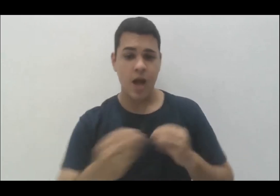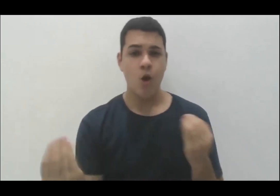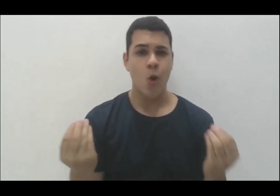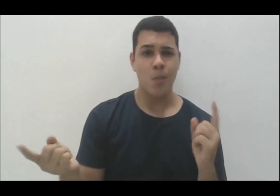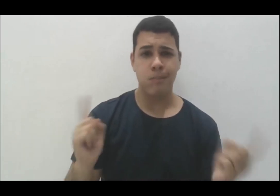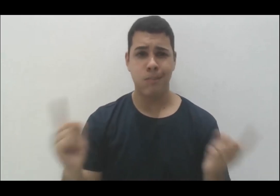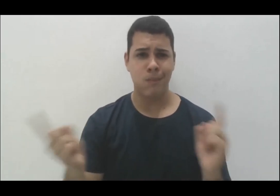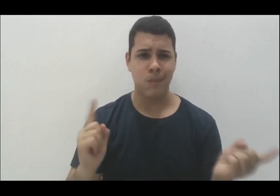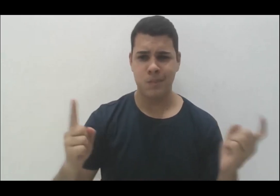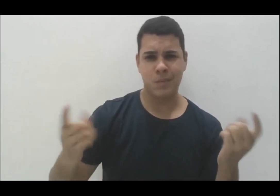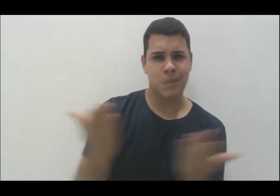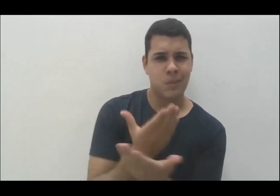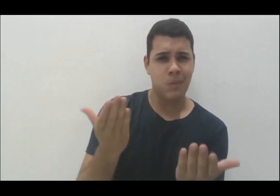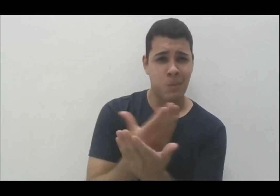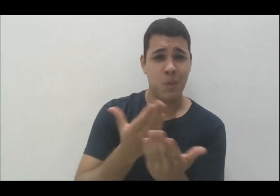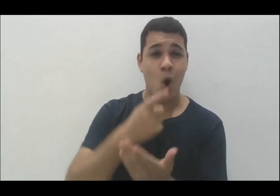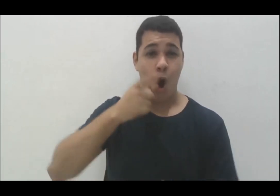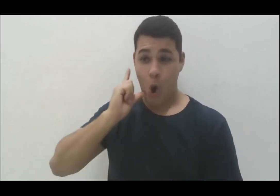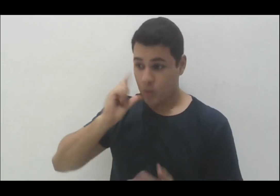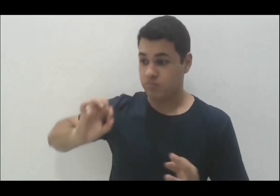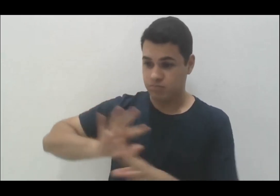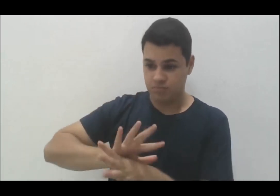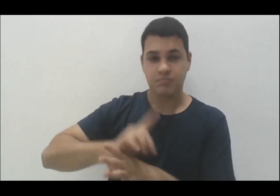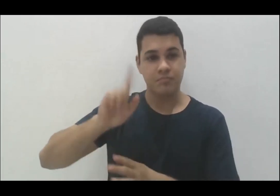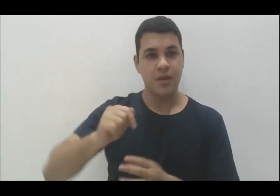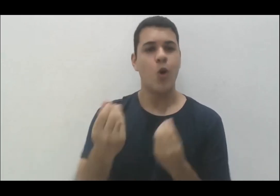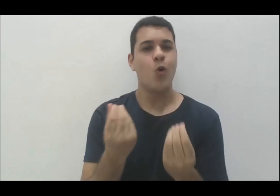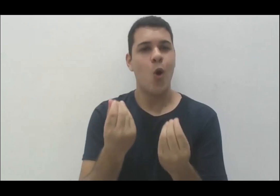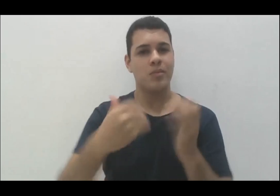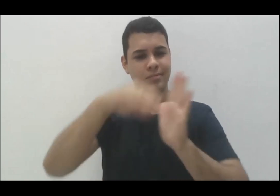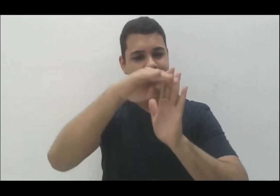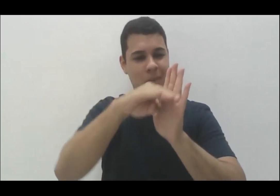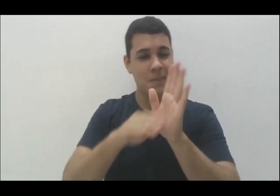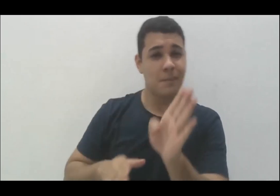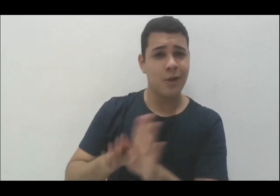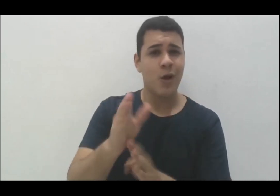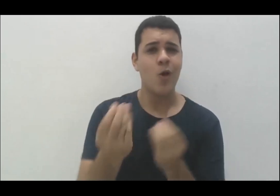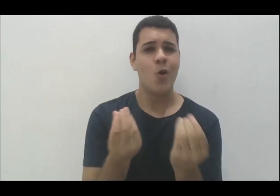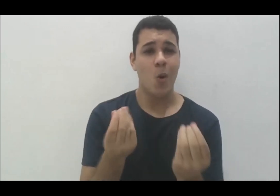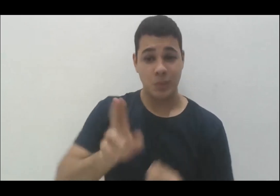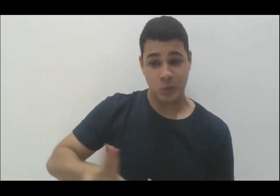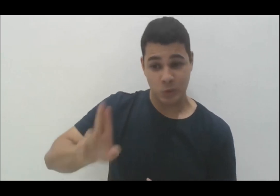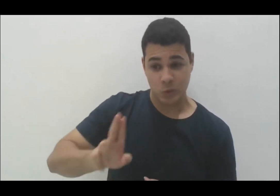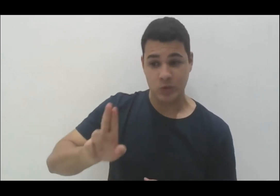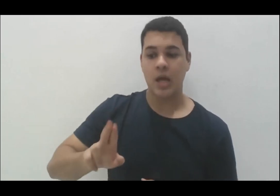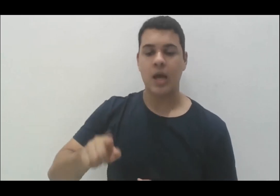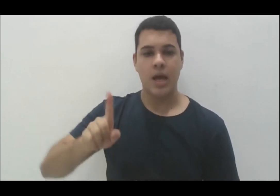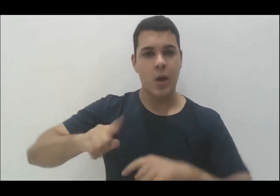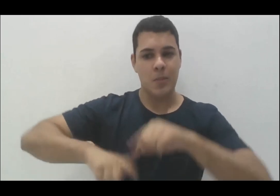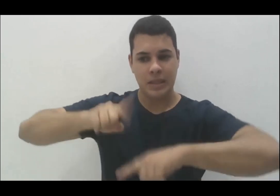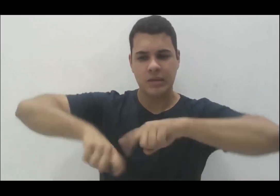é um manual de acessibilidade na perspectiva do desenho universal, aplicado à aprendizagem,